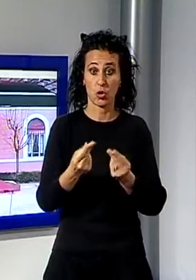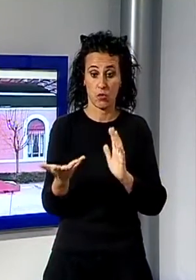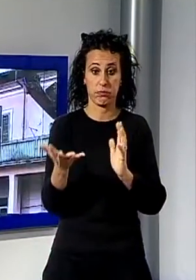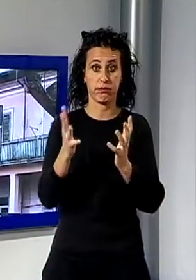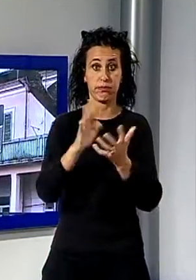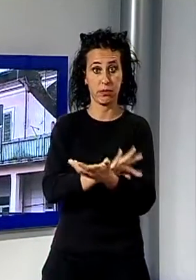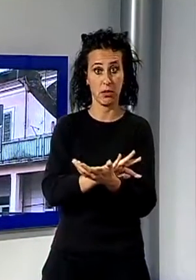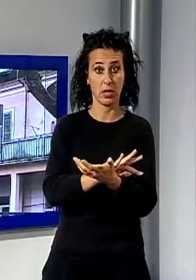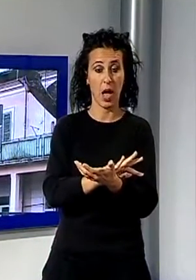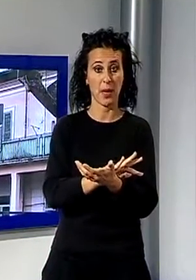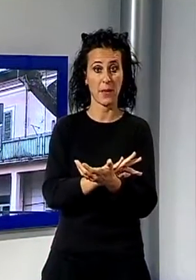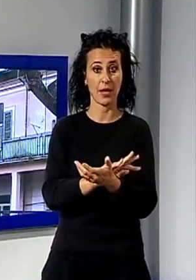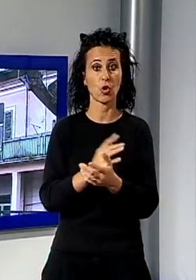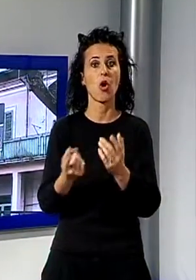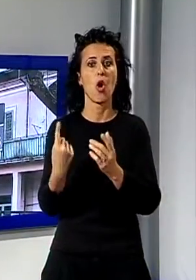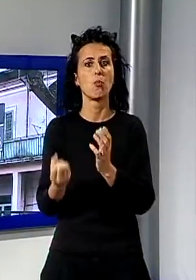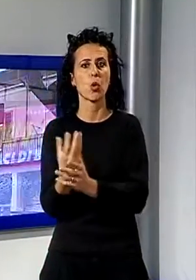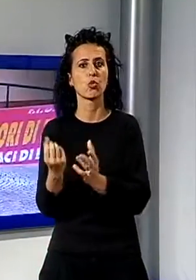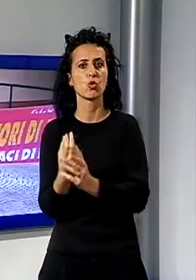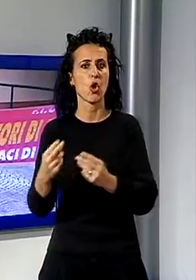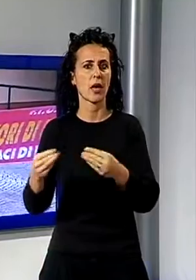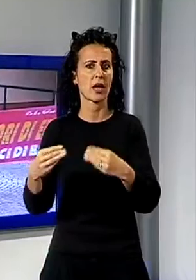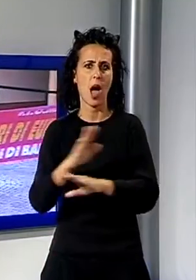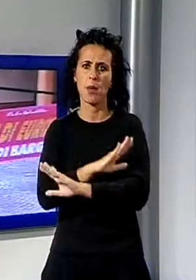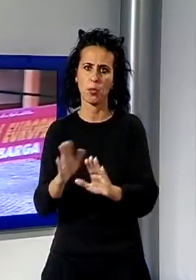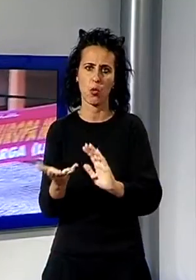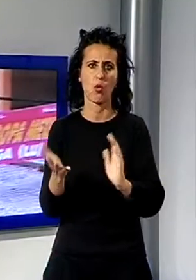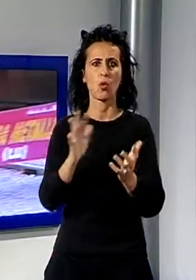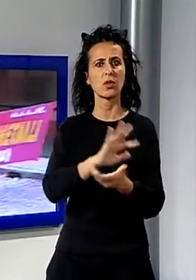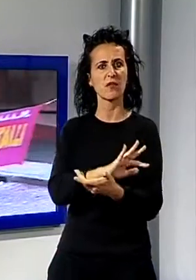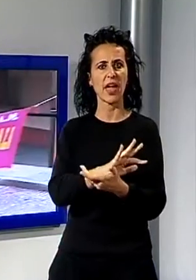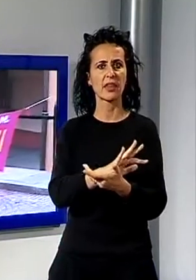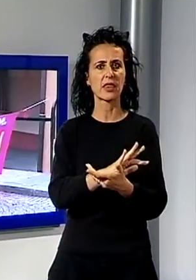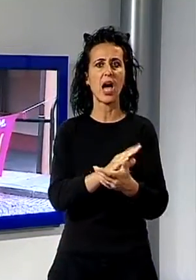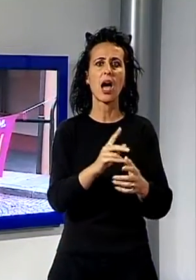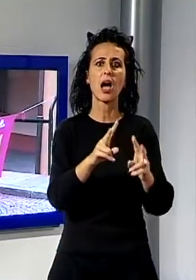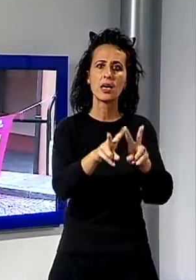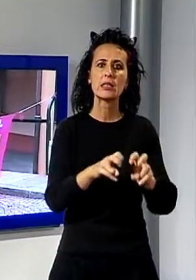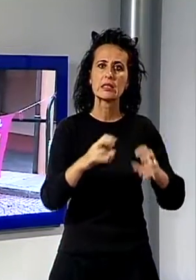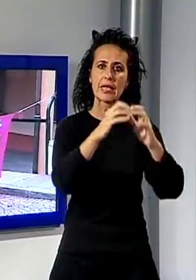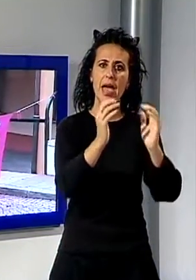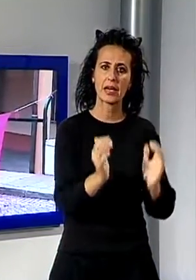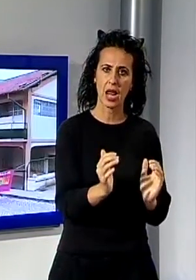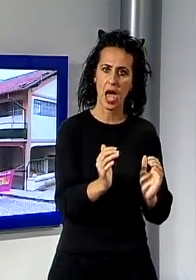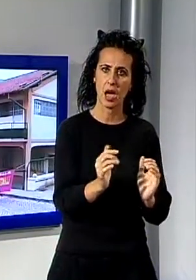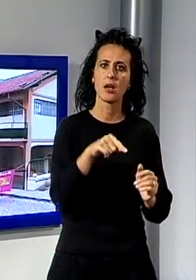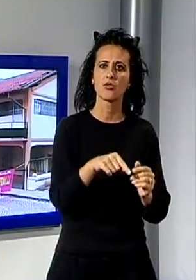produzione di rame dal 2016 e la riconversione della struttura per avviare una maxiserra in cui si attuerà l